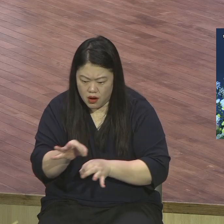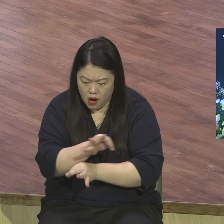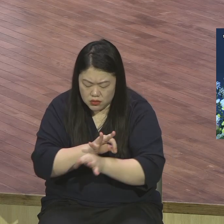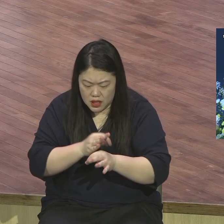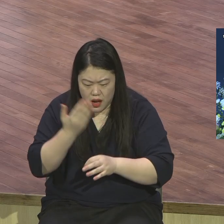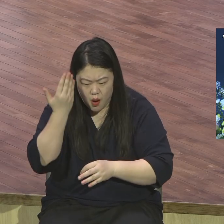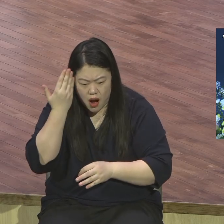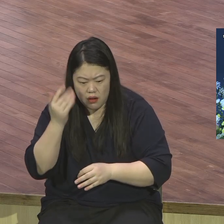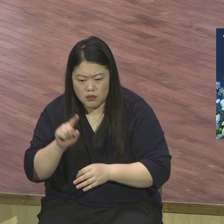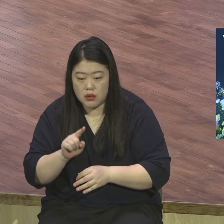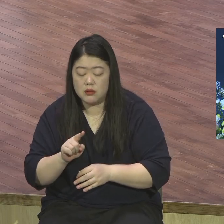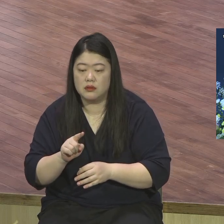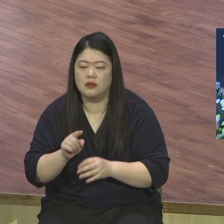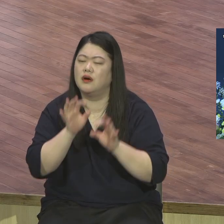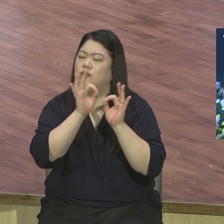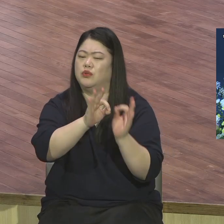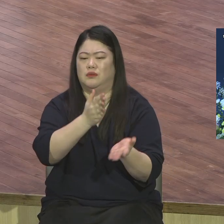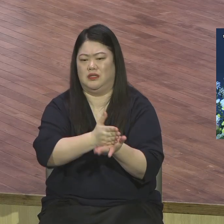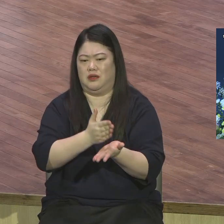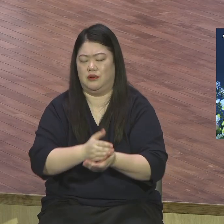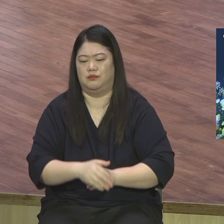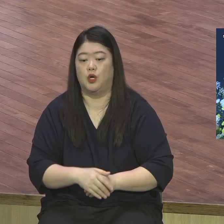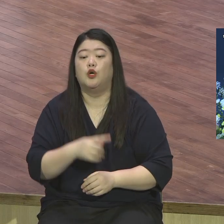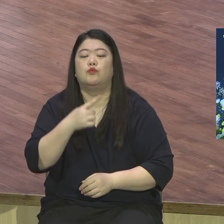코로나19에 내가 얼마나 힘든 일이 많습니까